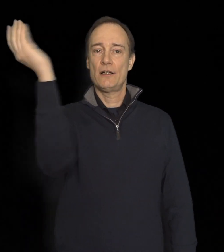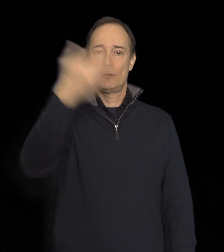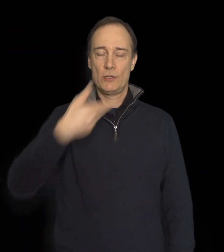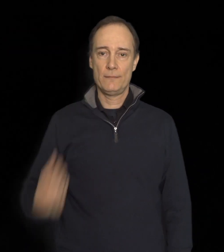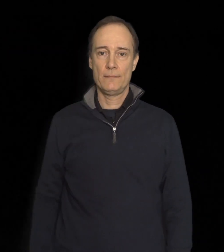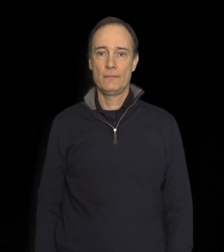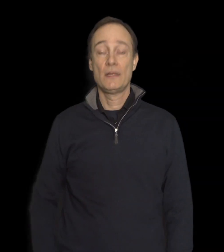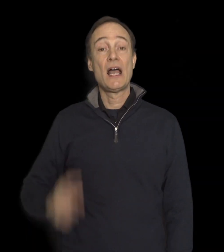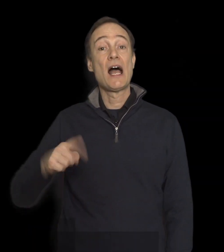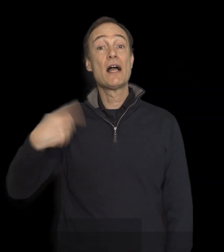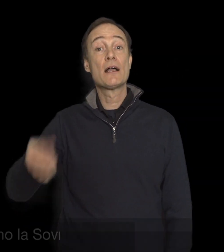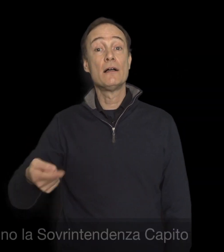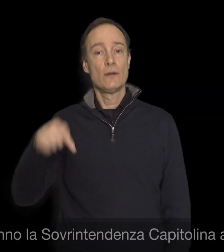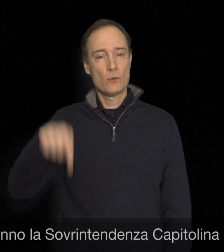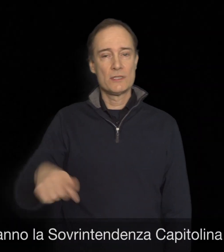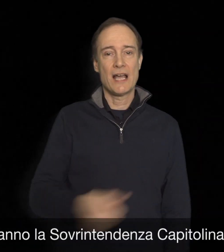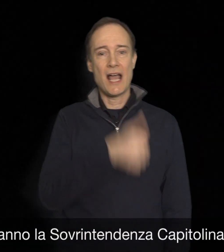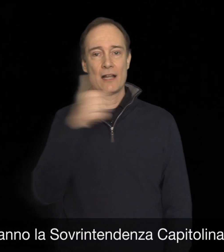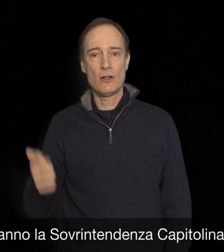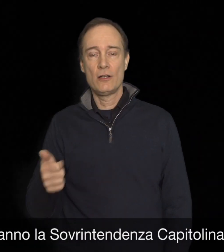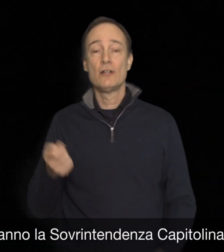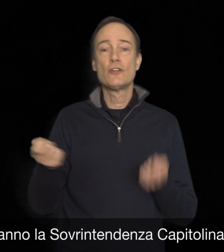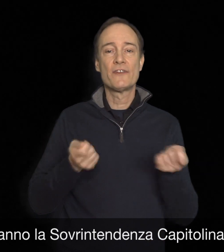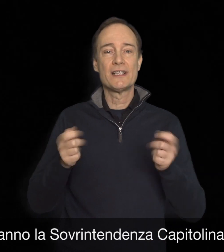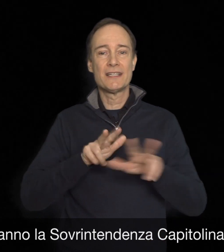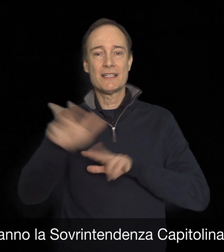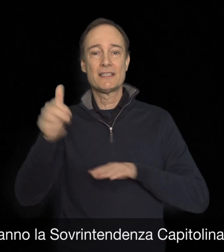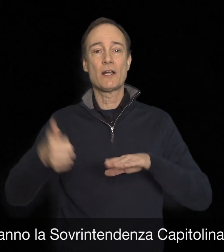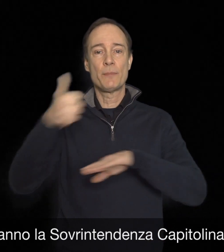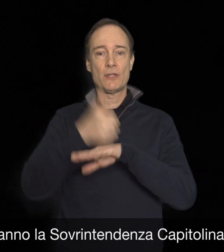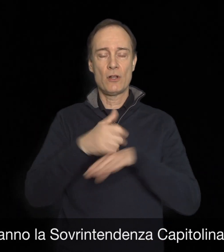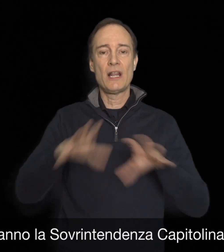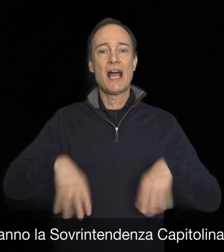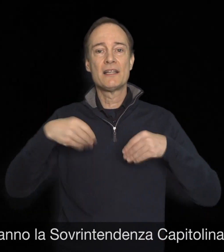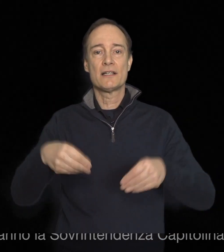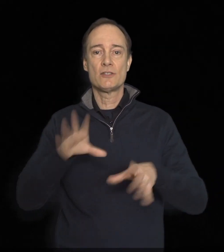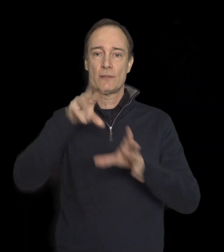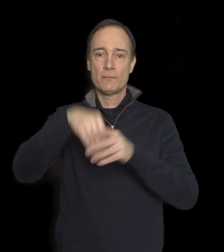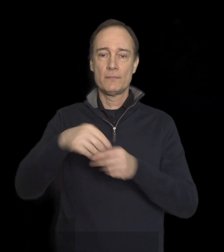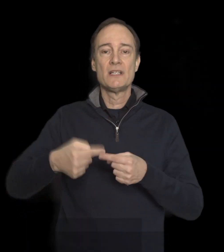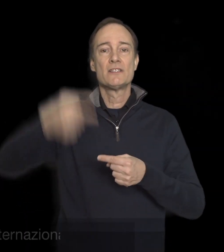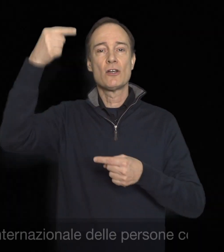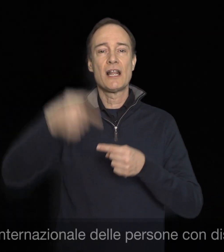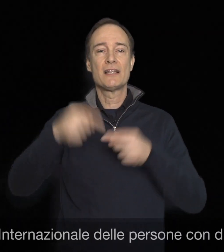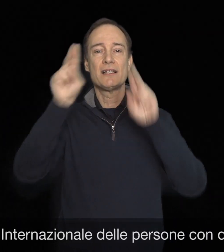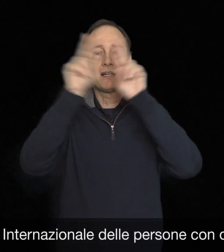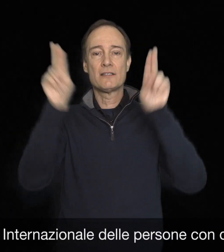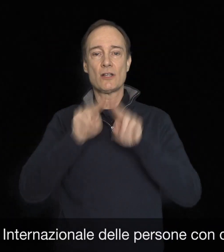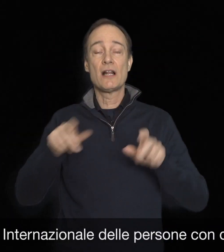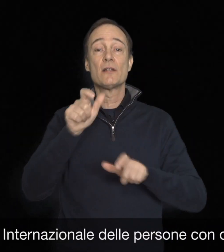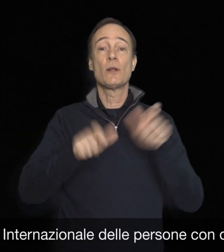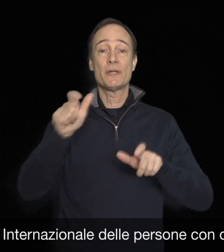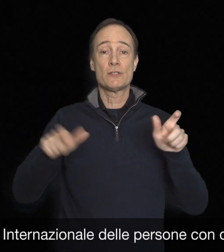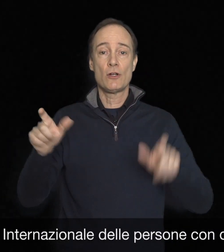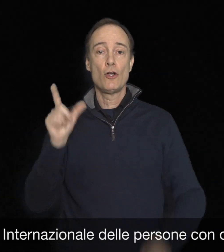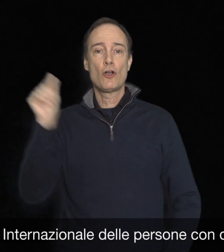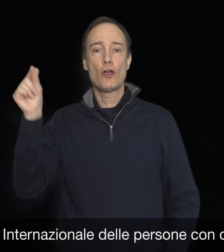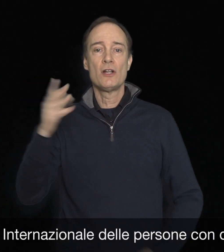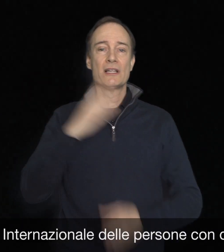Anche quest'anno la Sovrintendenza Capitolina aderisce alla Giornata